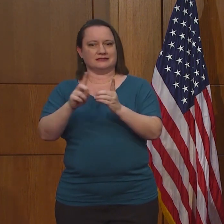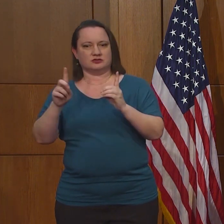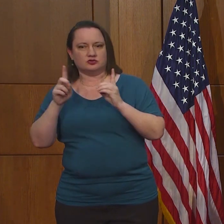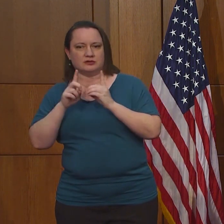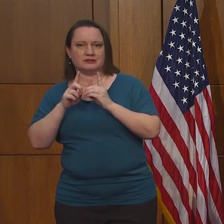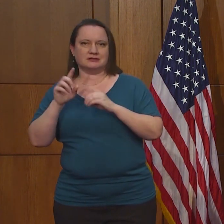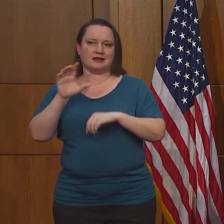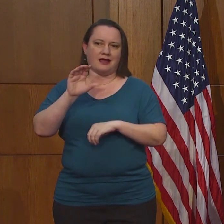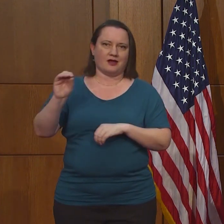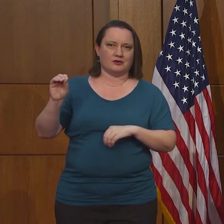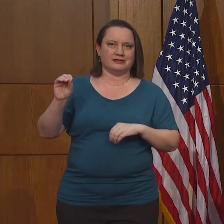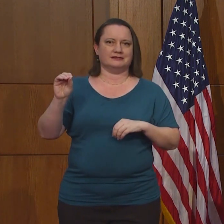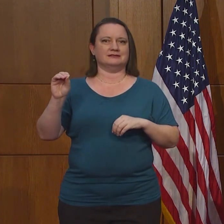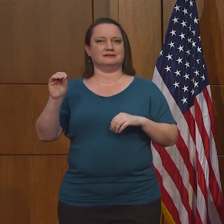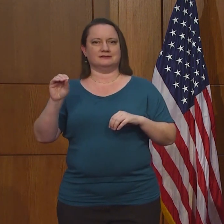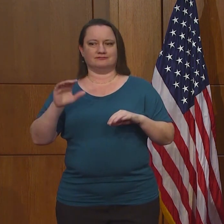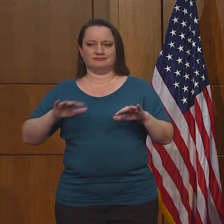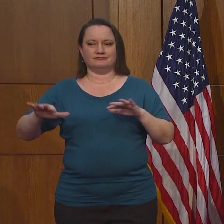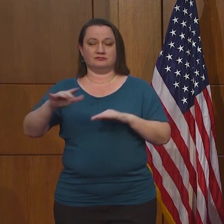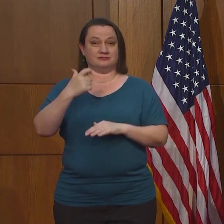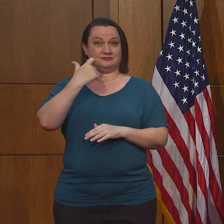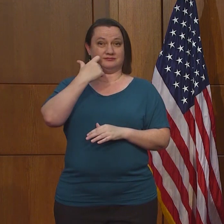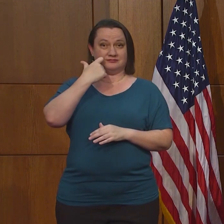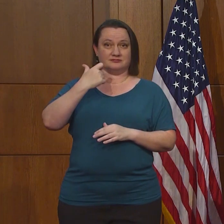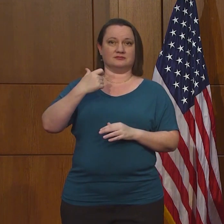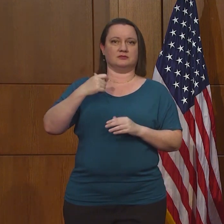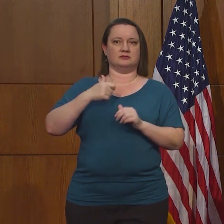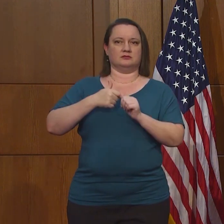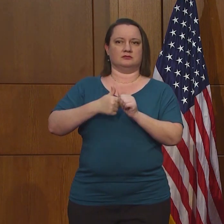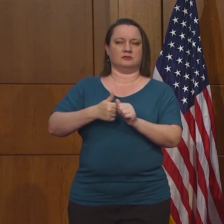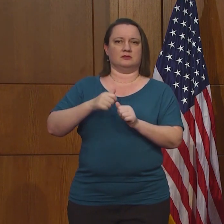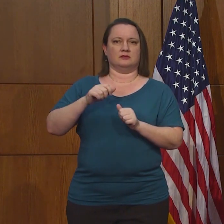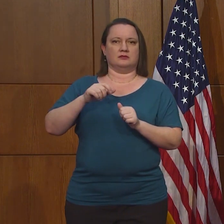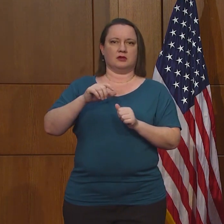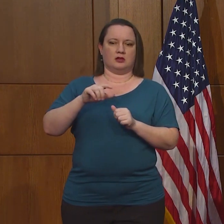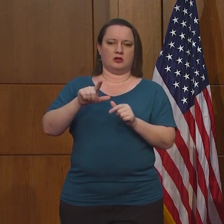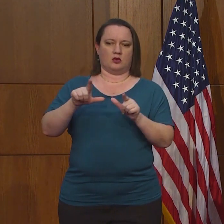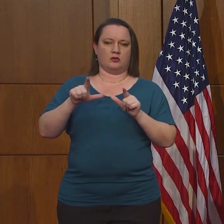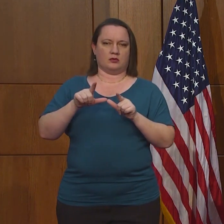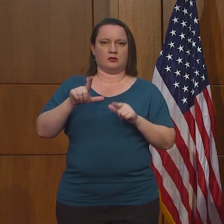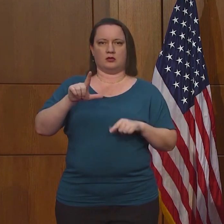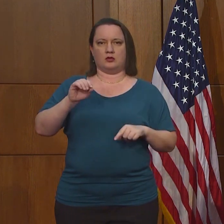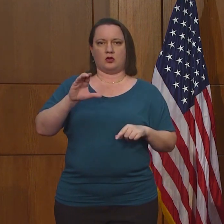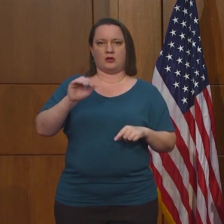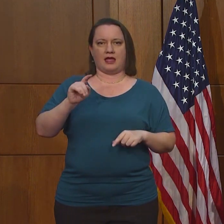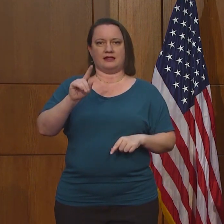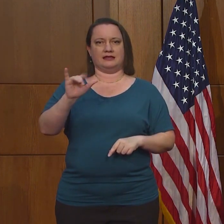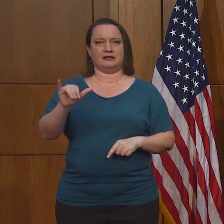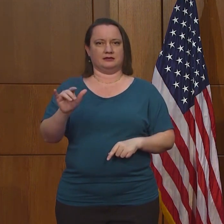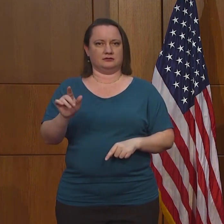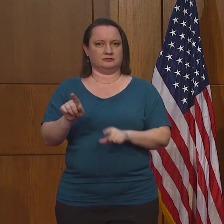condados. Y recientemente hemos reportado la localidad también. Gracias.